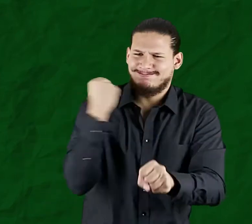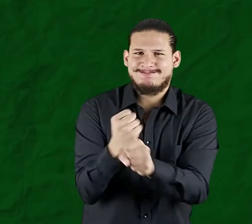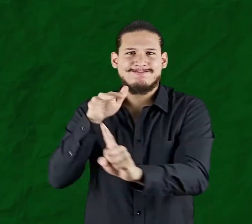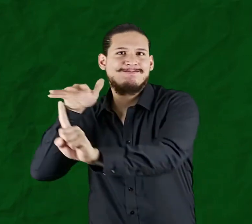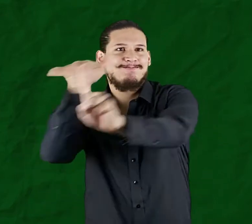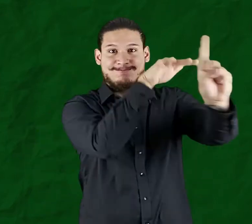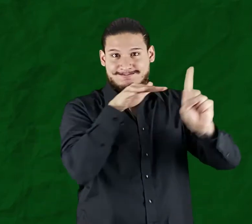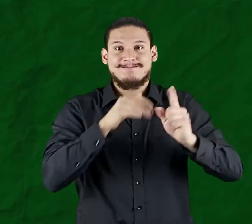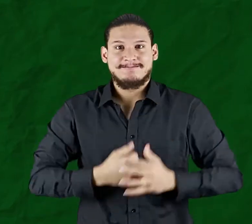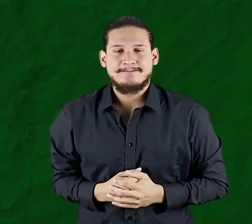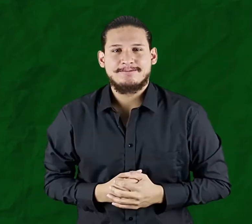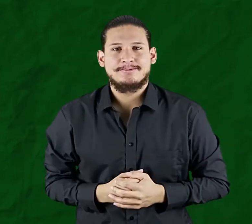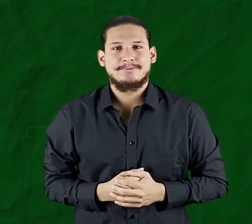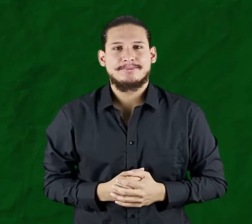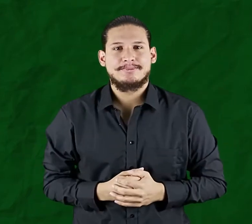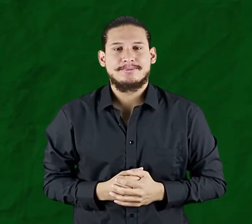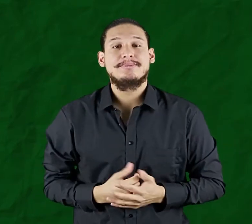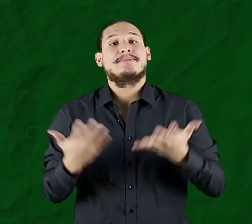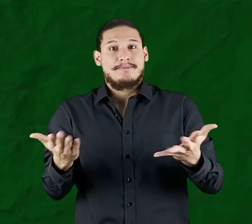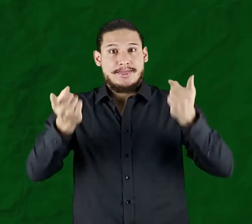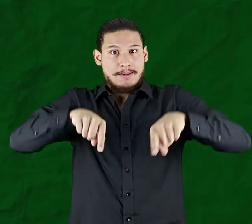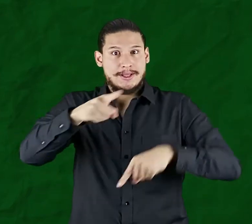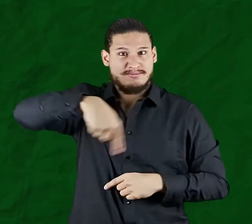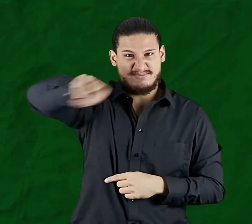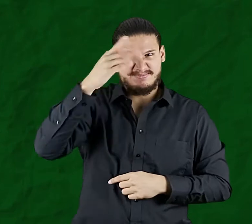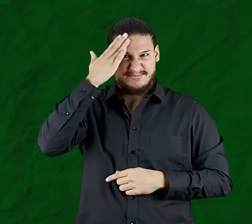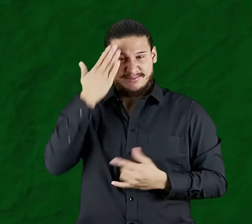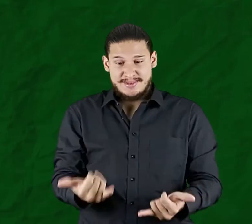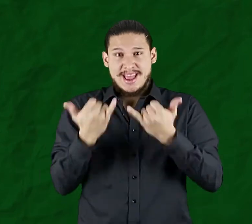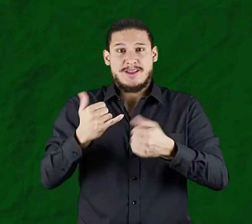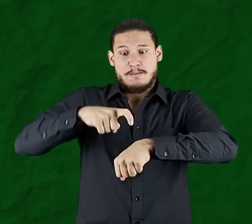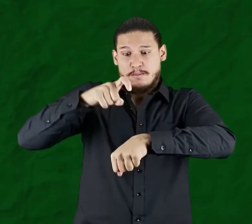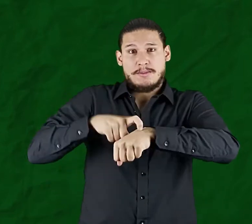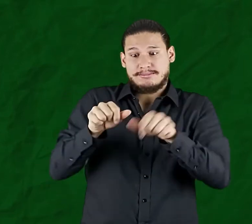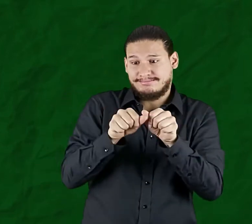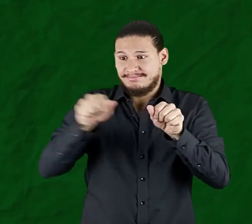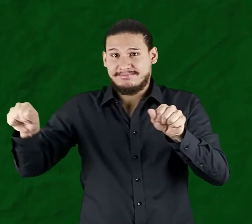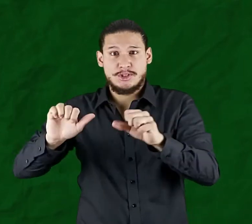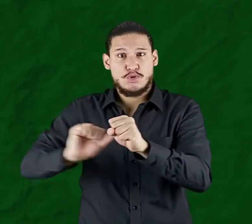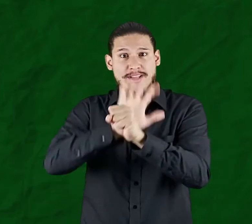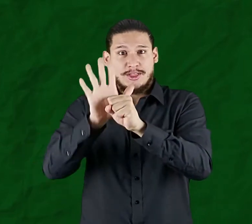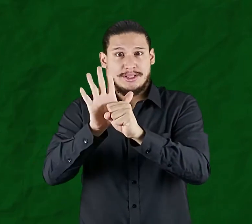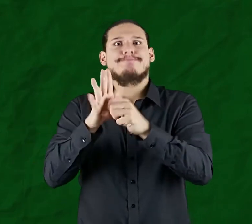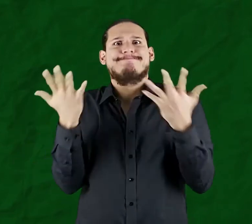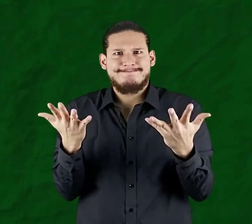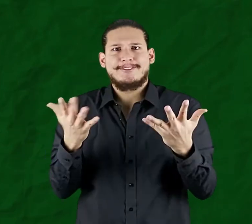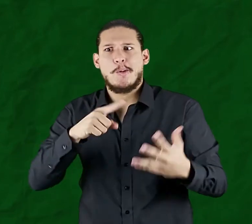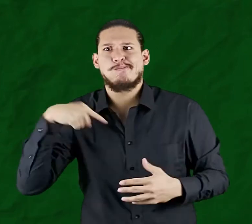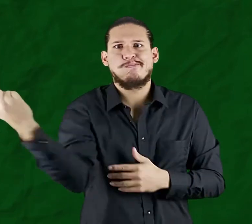incidencia al respecto. Por otra parte, las barreras expuestas a la accesibilidad durante esta emergencia producida